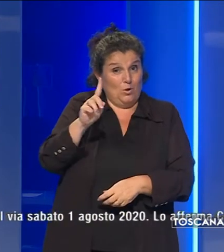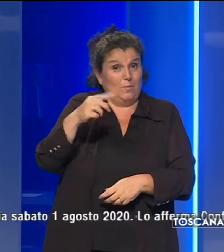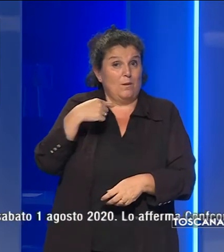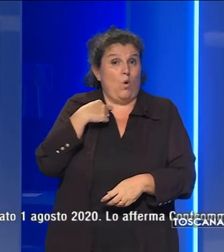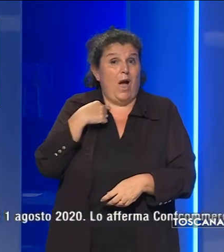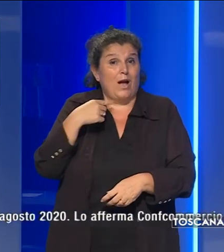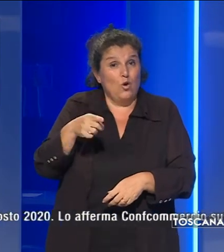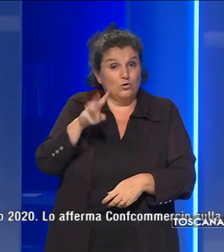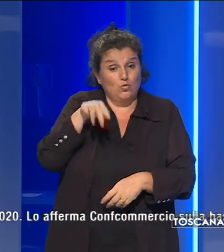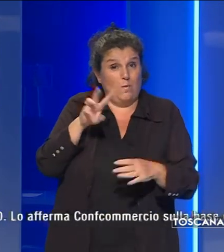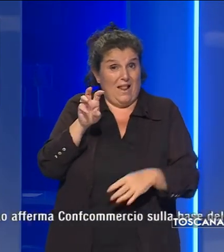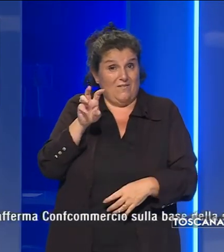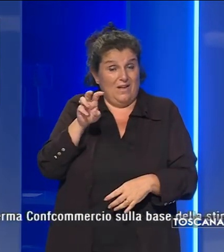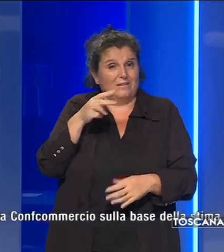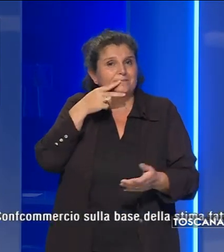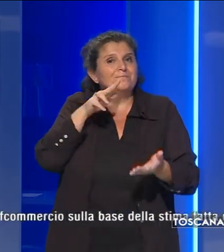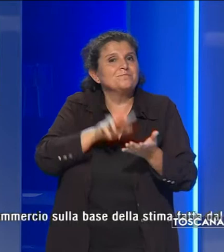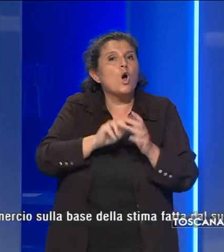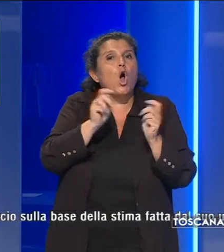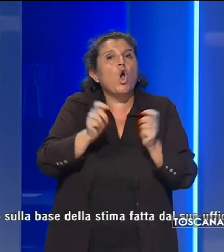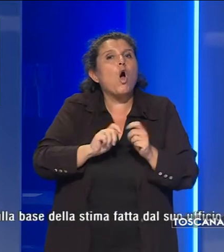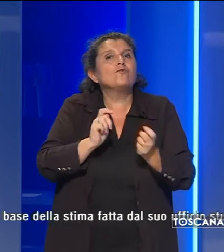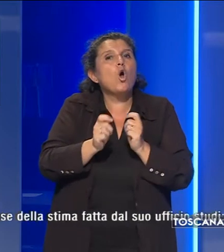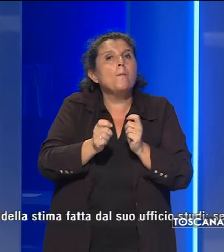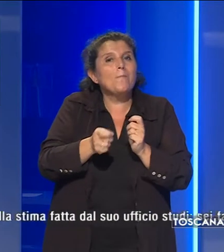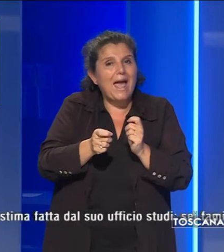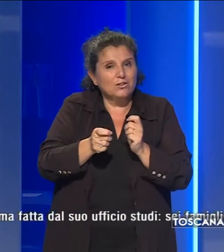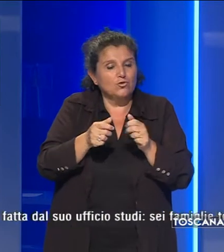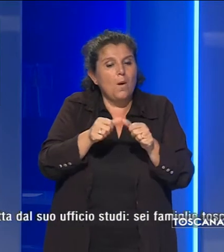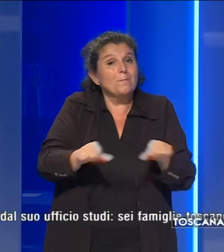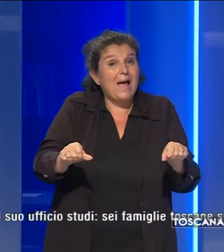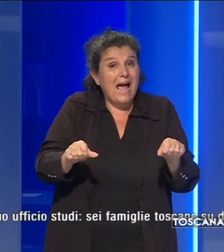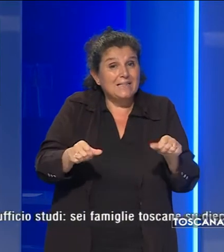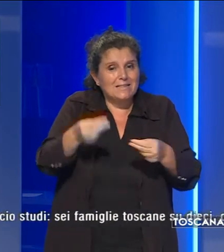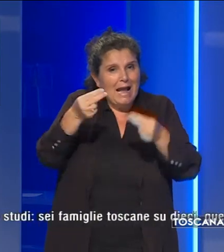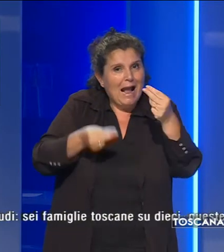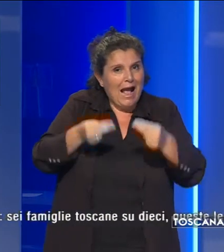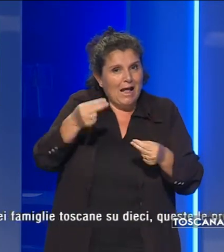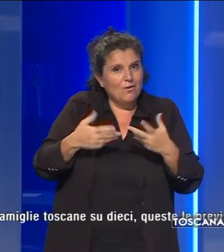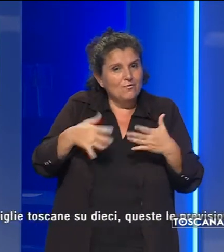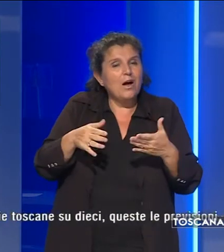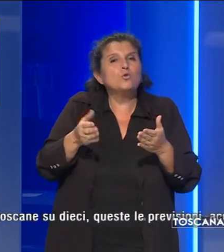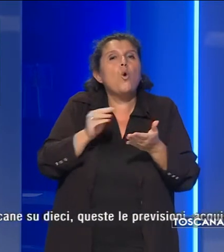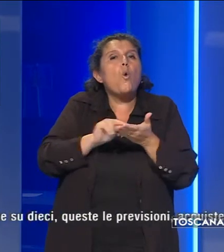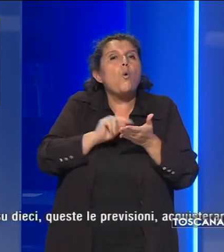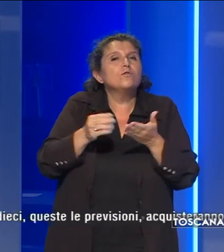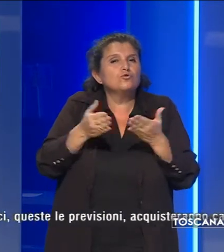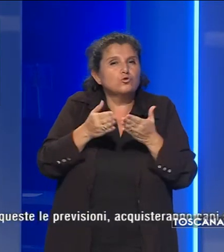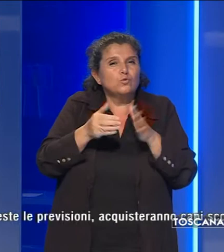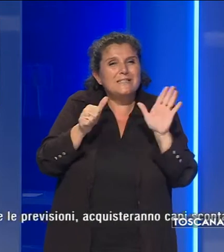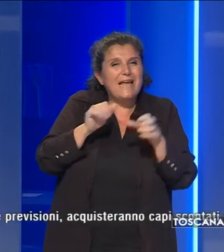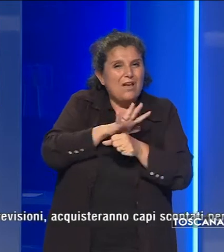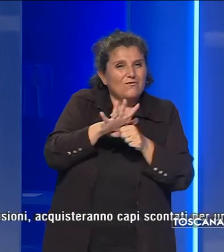2020, lo afferma Confcommercio sulla base della stima fatta dal suo ufficio studi. 6